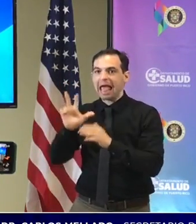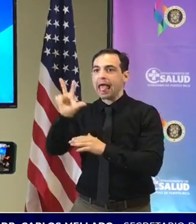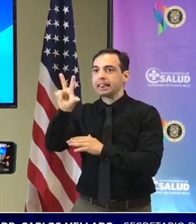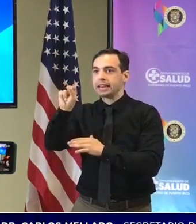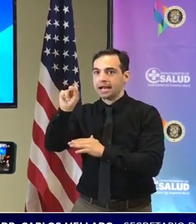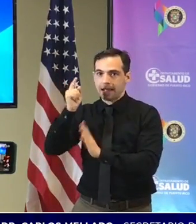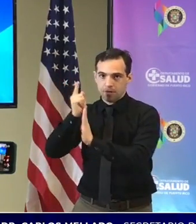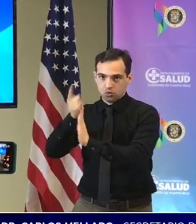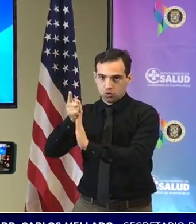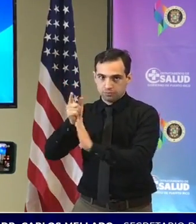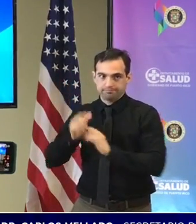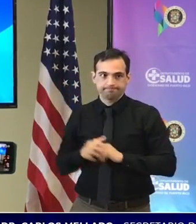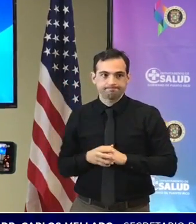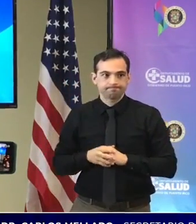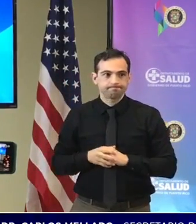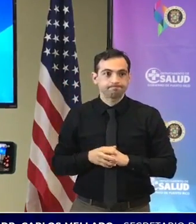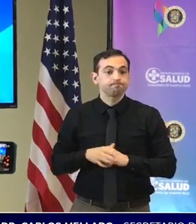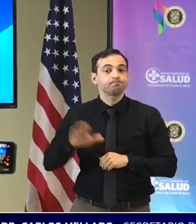continuamos con el nuevo día